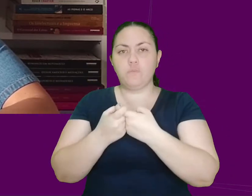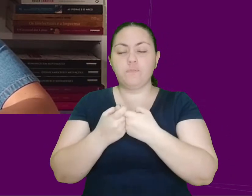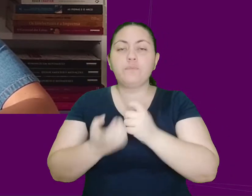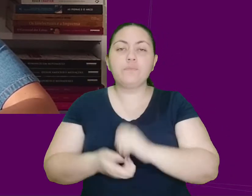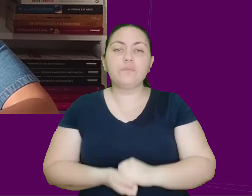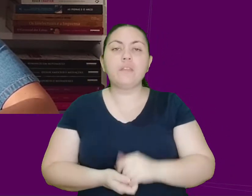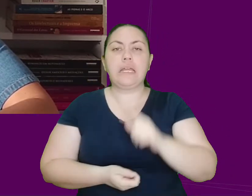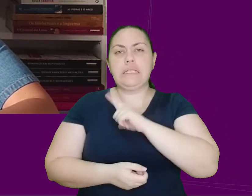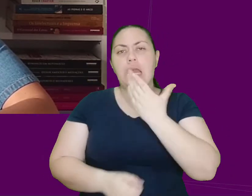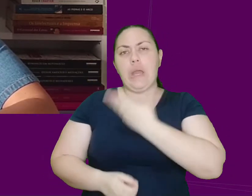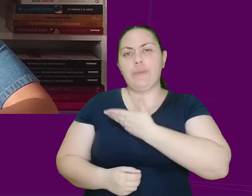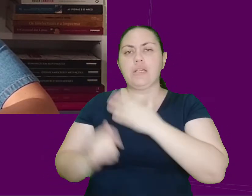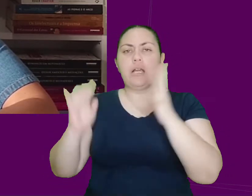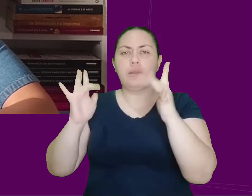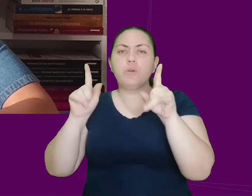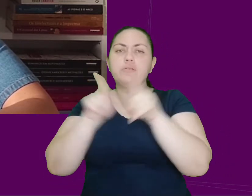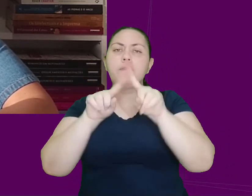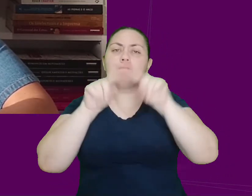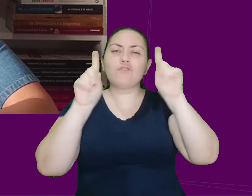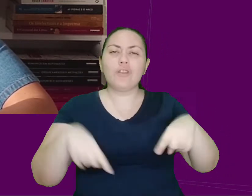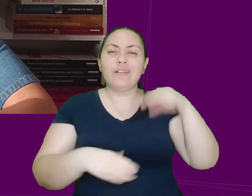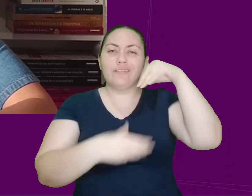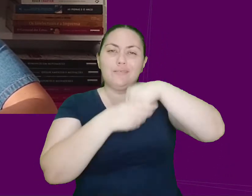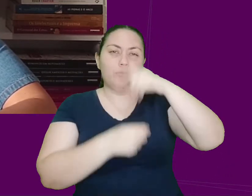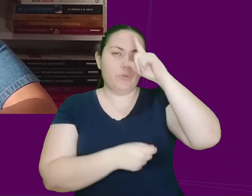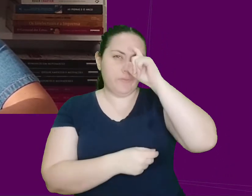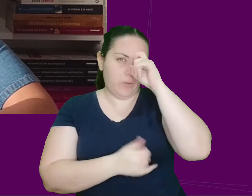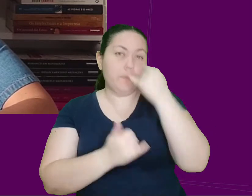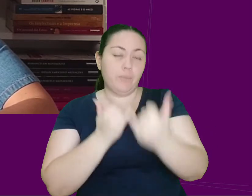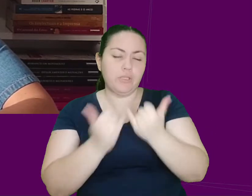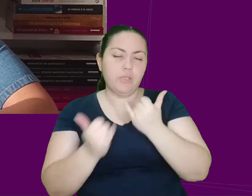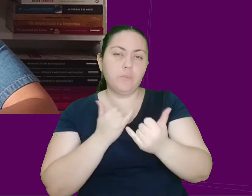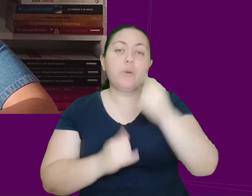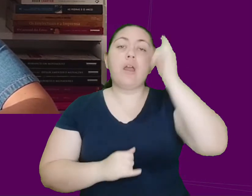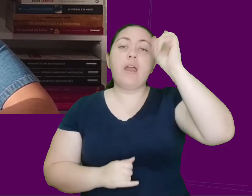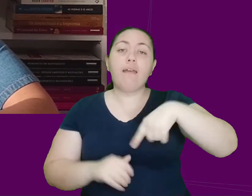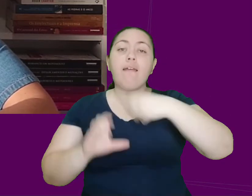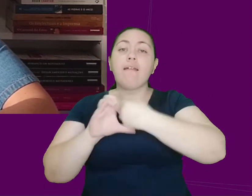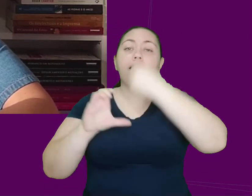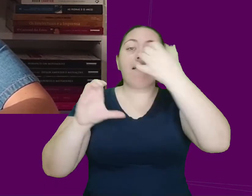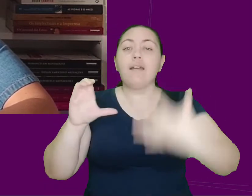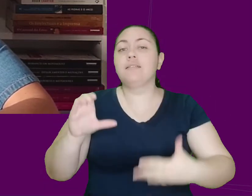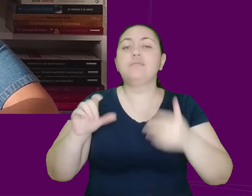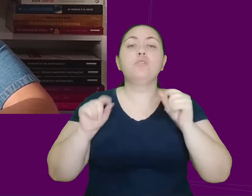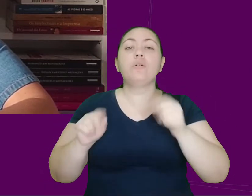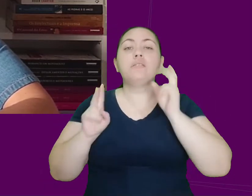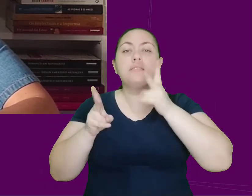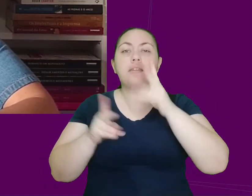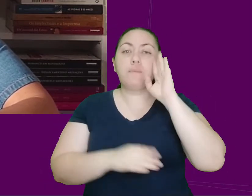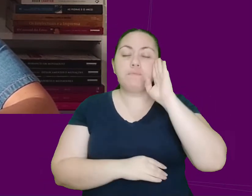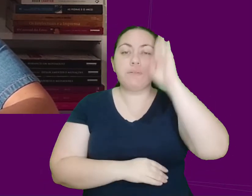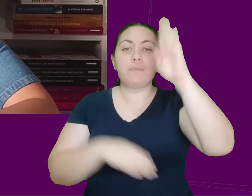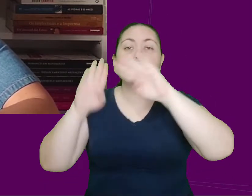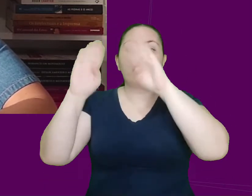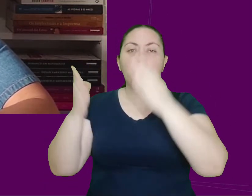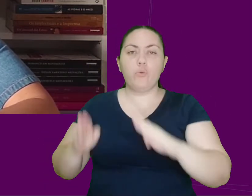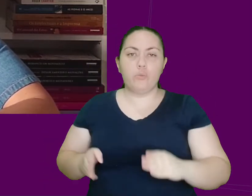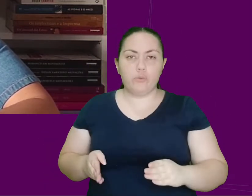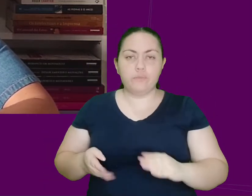amigas e namoradas quanto os funcionários do hospital, por exemplo, são normalmente caracterizadas por sua aparência. Em determinado